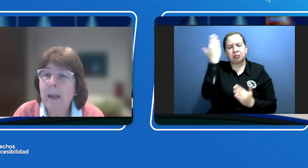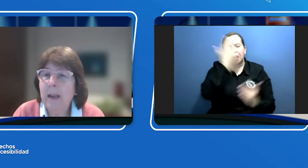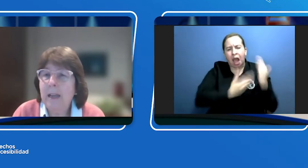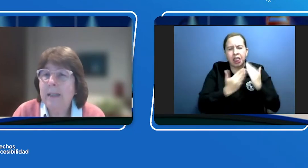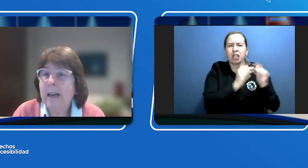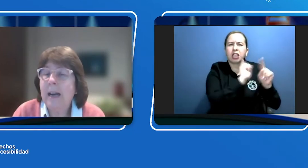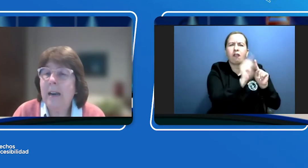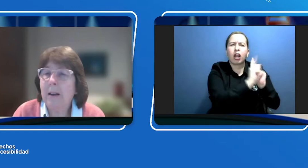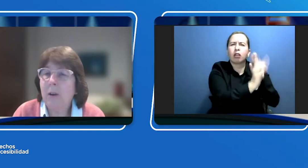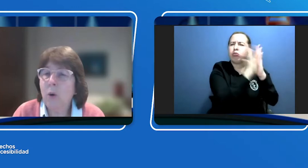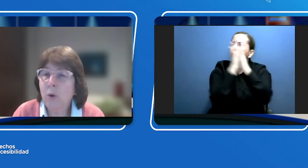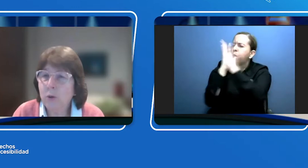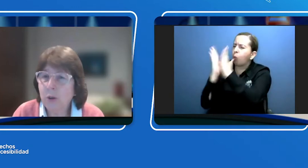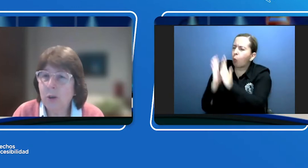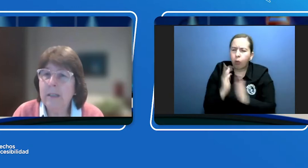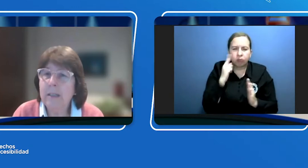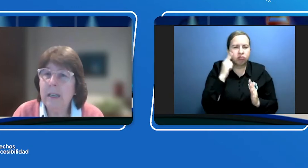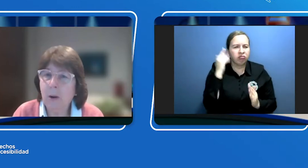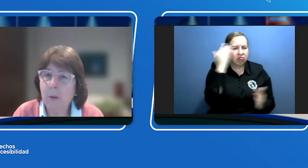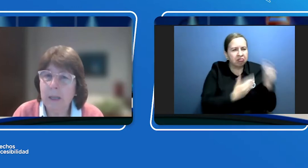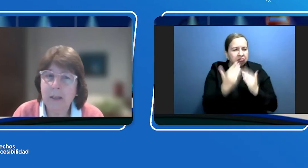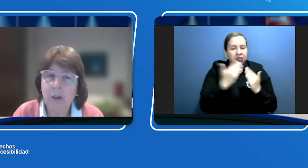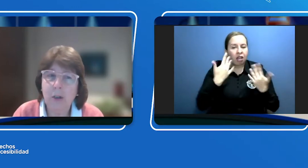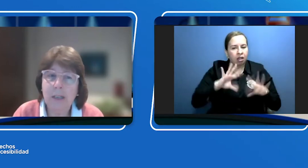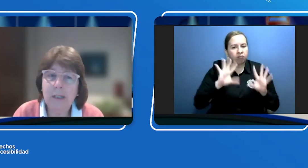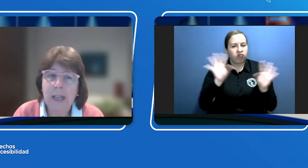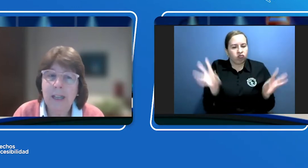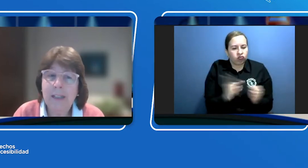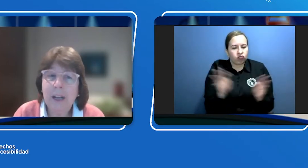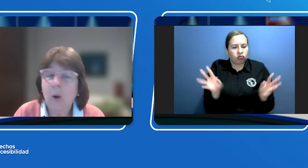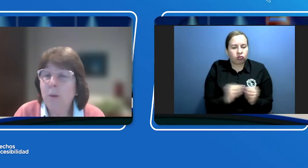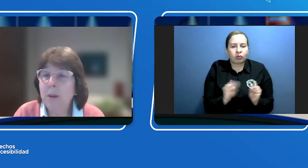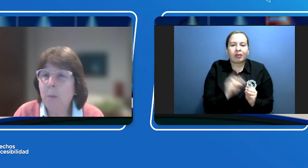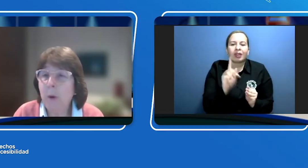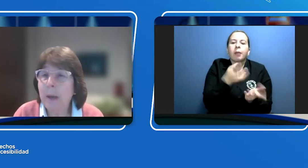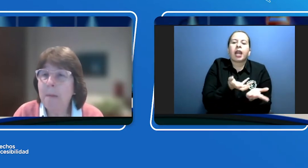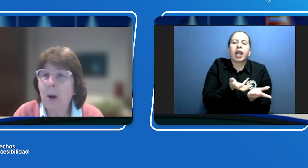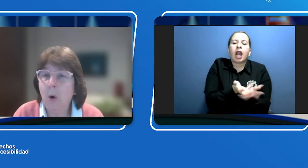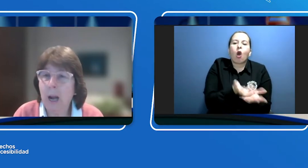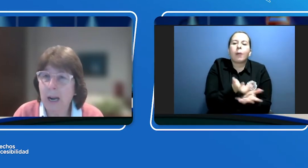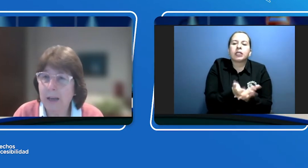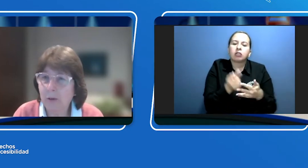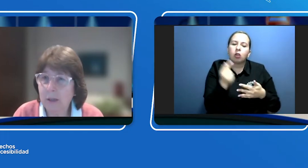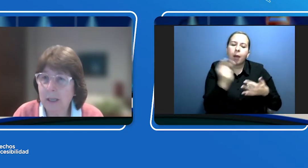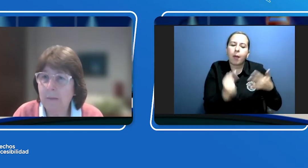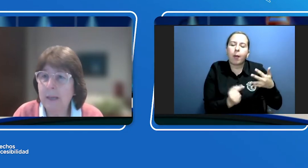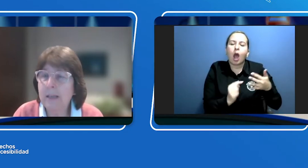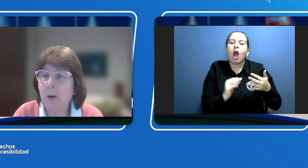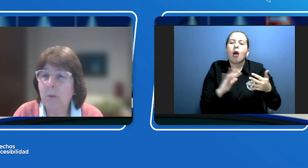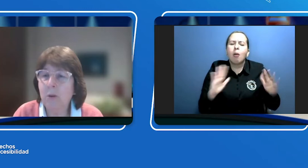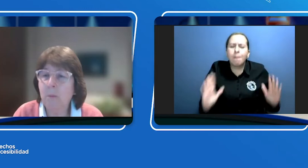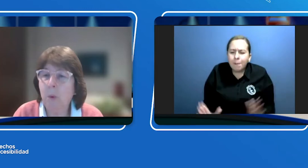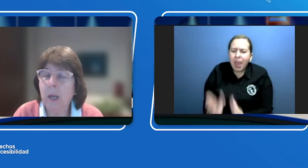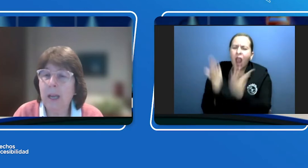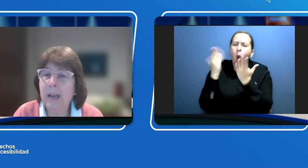sacar conclusiones y recomendaciones de cómo se pueden mejorar esos sistemas y cómo se pueden